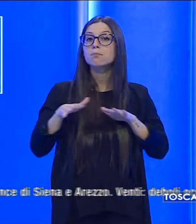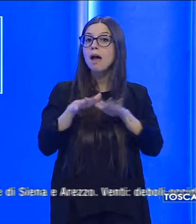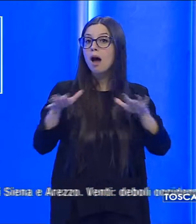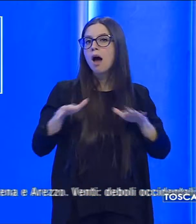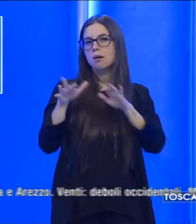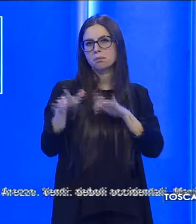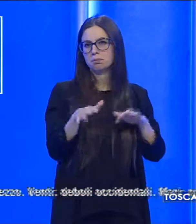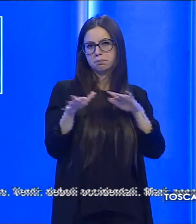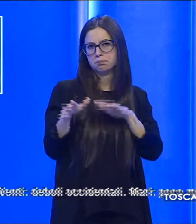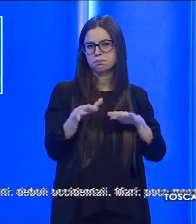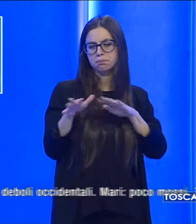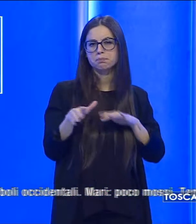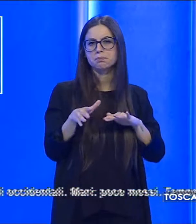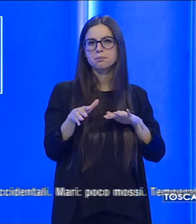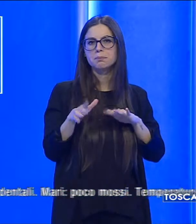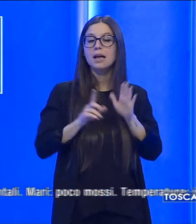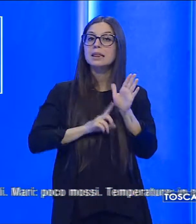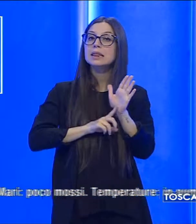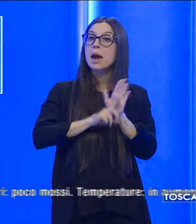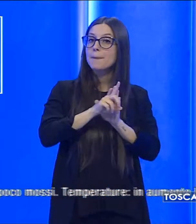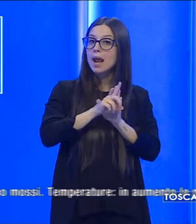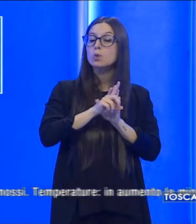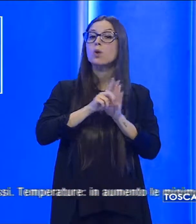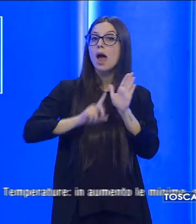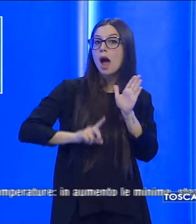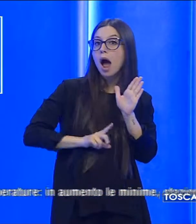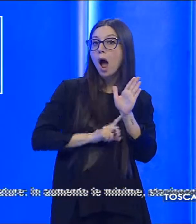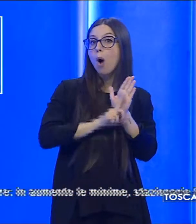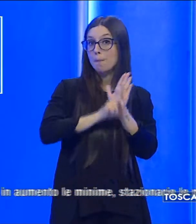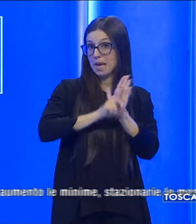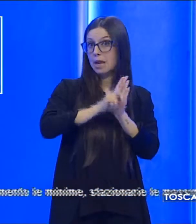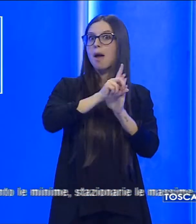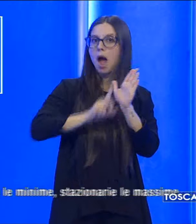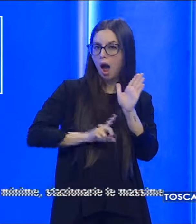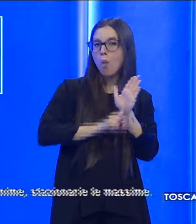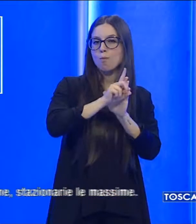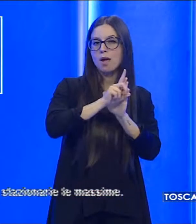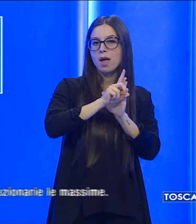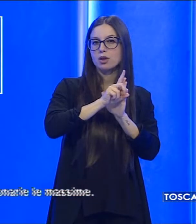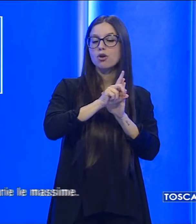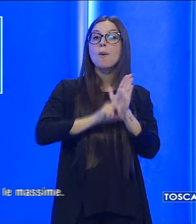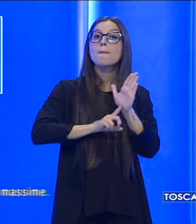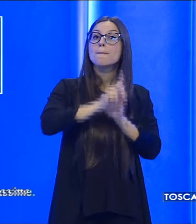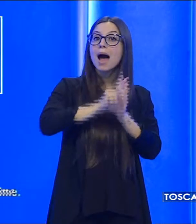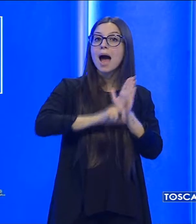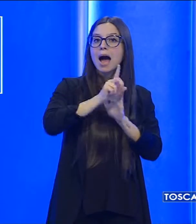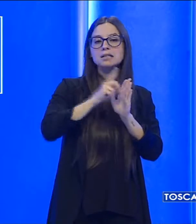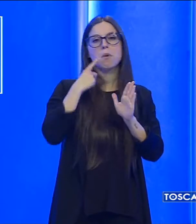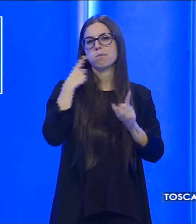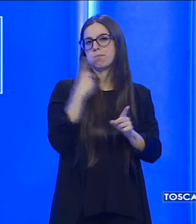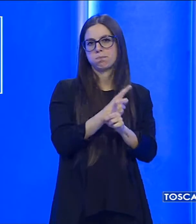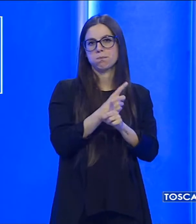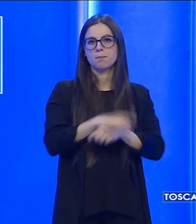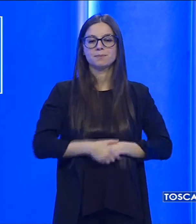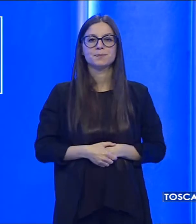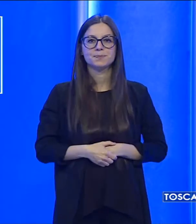poco mossi, le temperature in aumento le minime e stazionarie invece le massime.